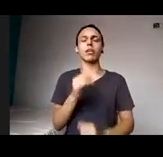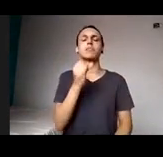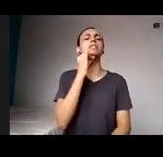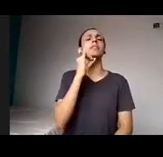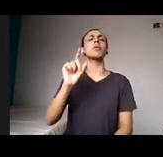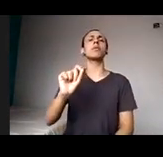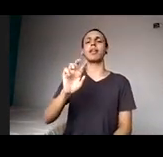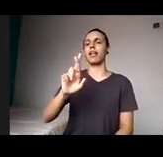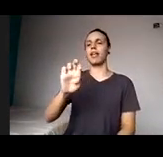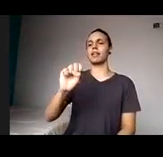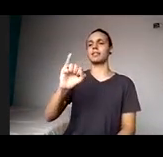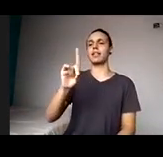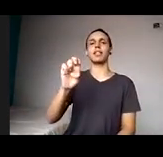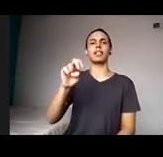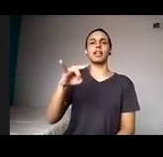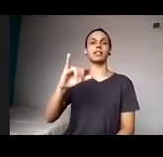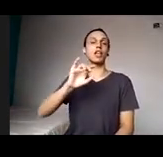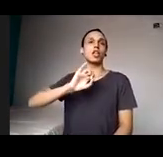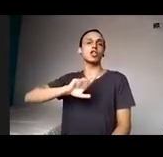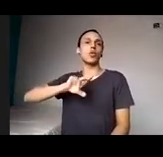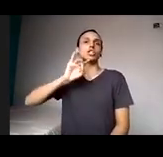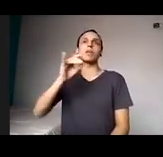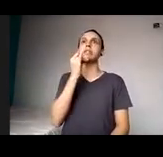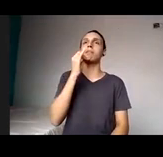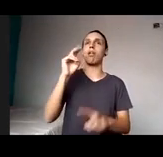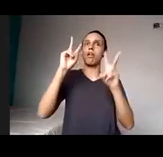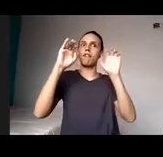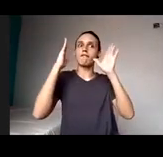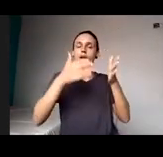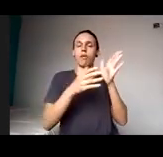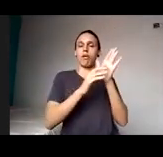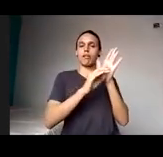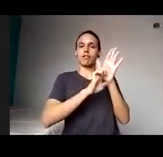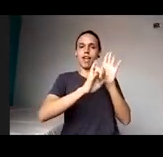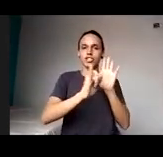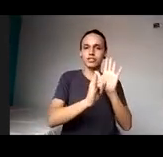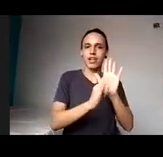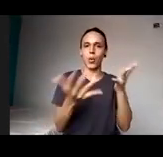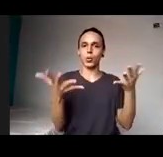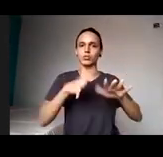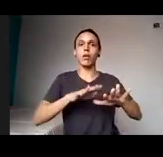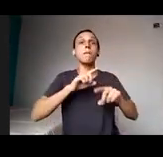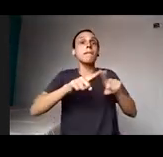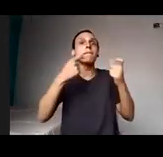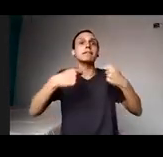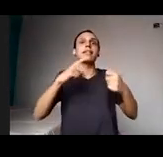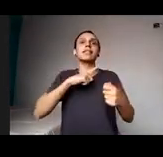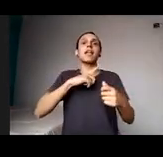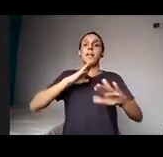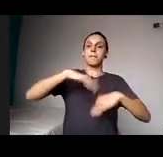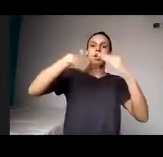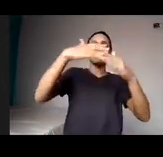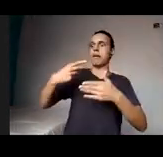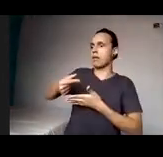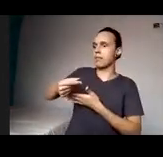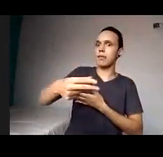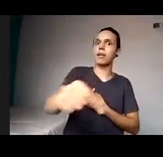um edital de seleção para inclusão, mas é um processo de gestão educacional que, de fato, inclua, que tem a responsabilidade. E